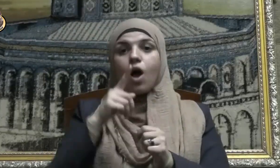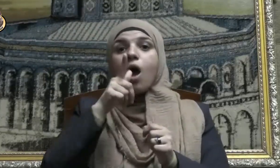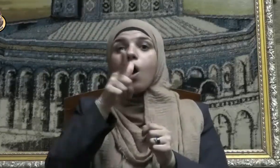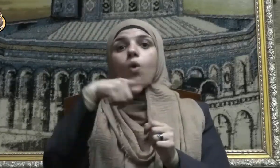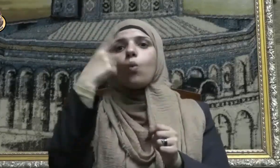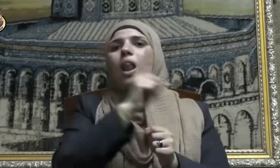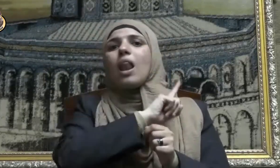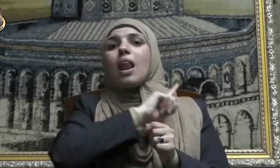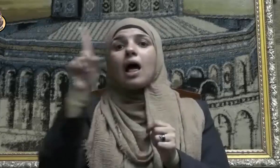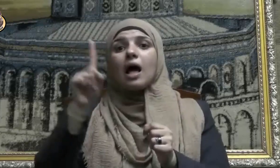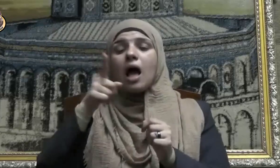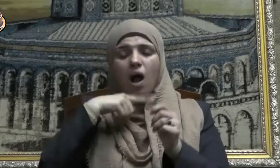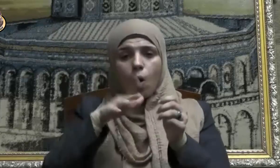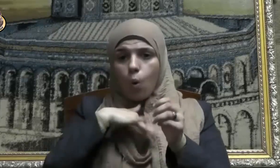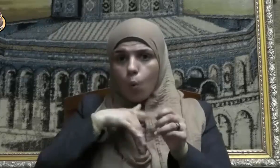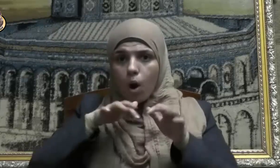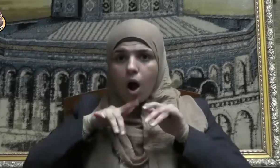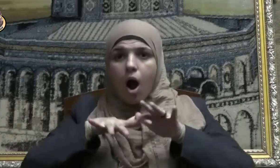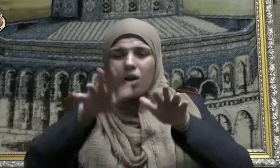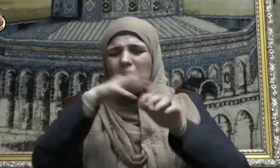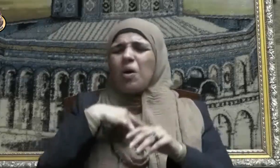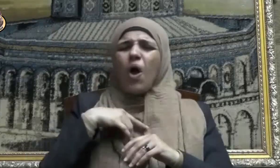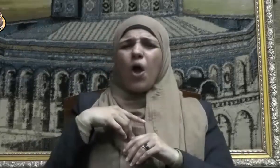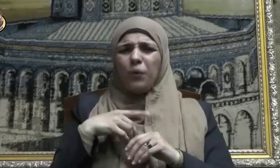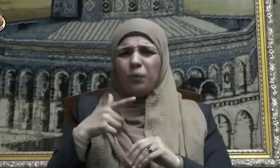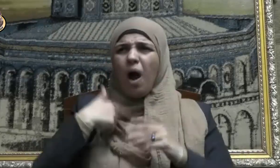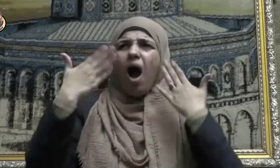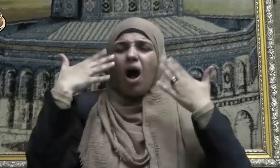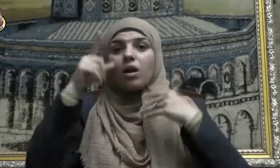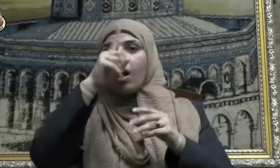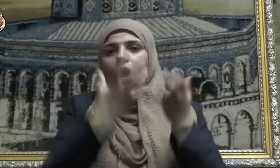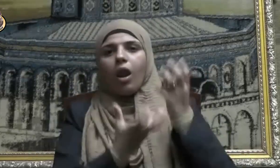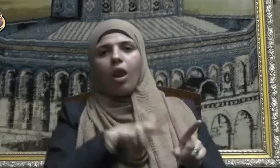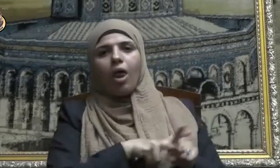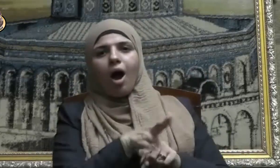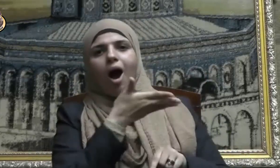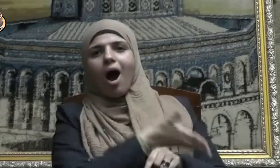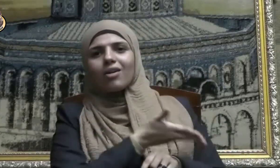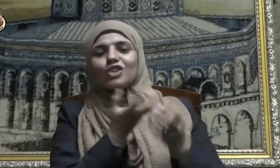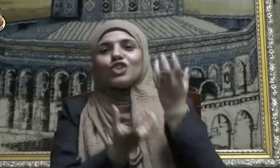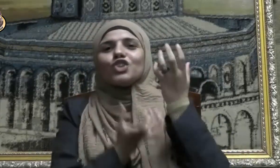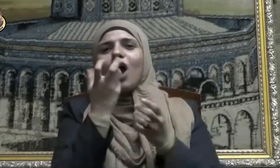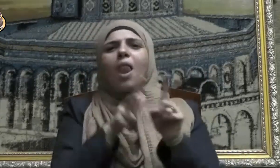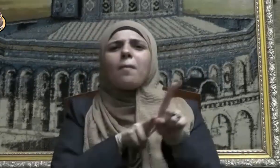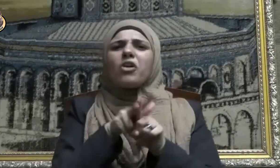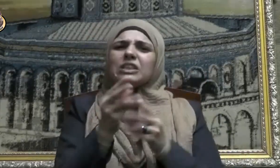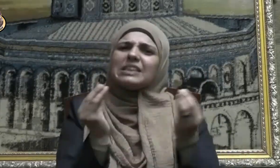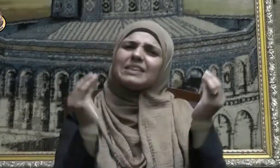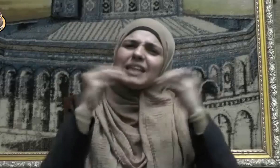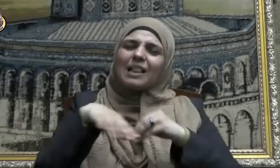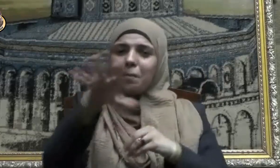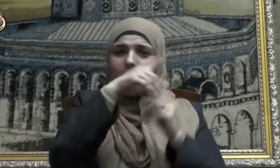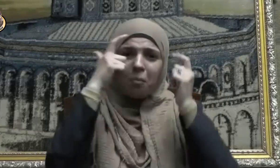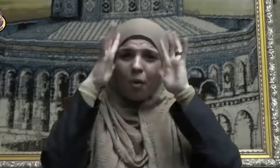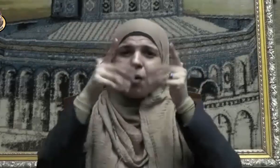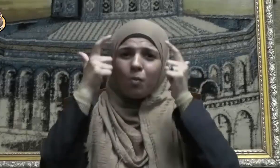تنفروا في الحر قلنار جهنم أشد حرا لو كانوا يفقهون ويقول